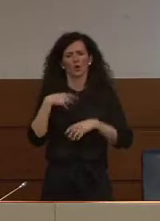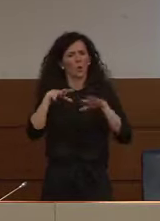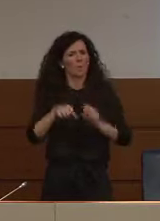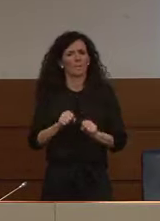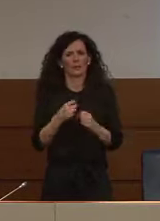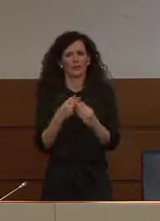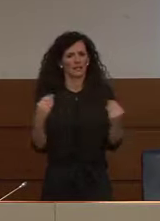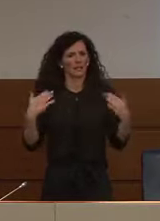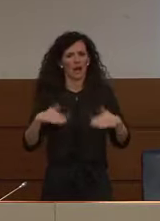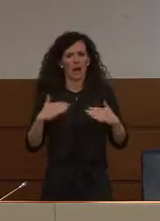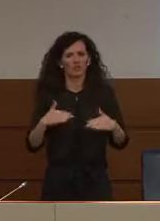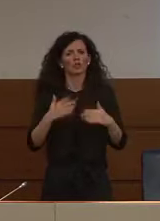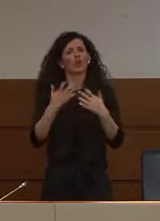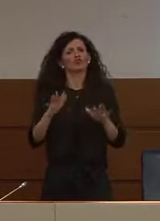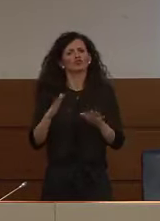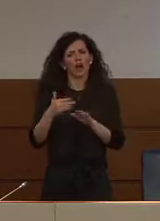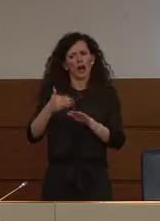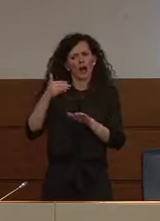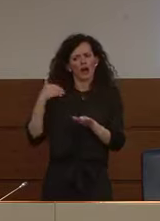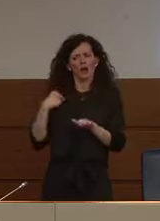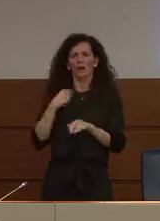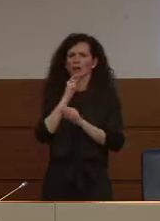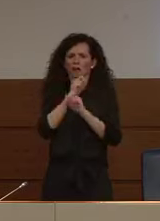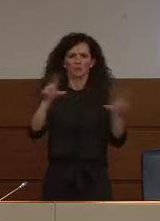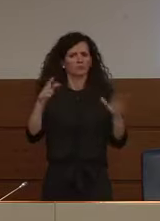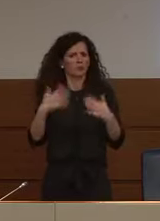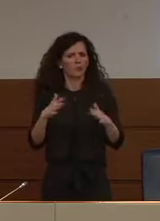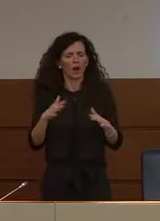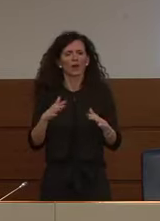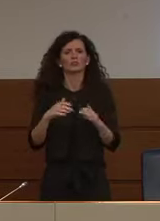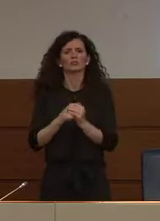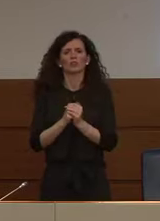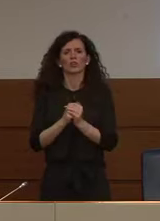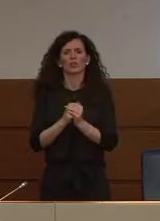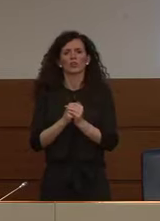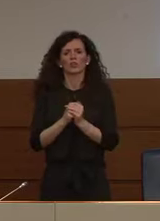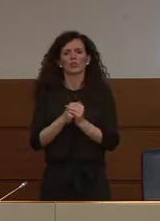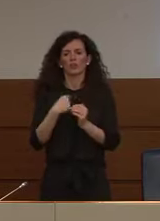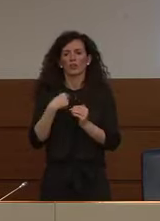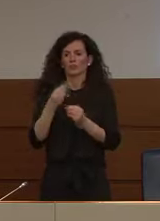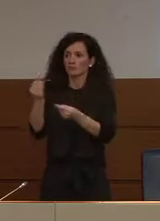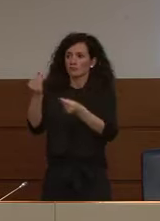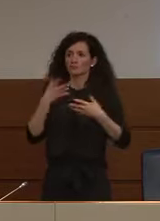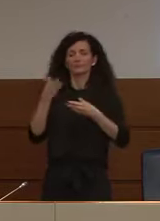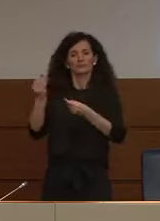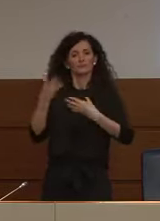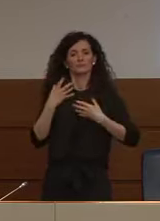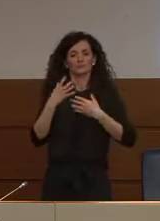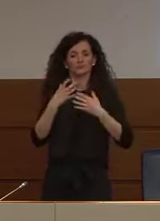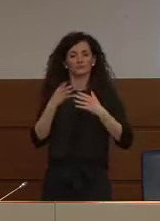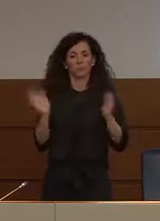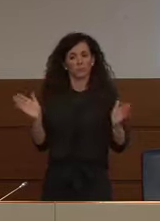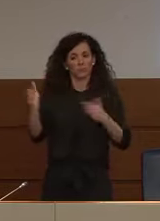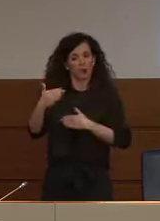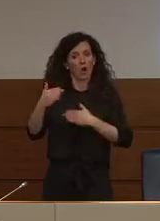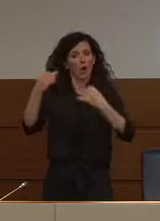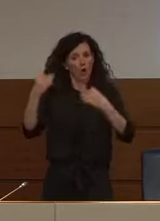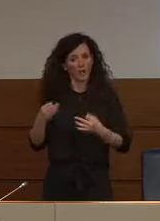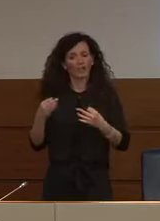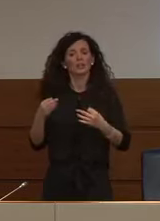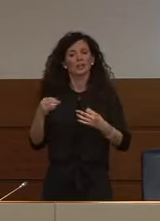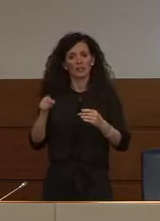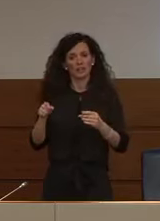detto nei giorni scorsi registriamo in molti paesi da dove arrivano le nostre forniture blocchi e